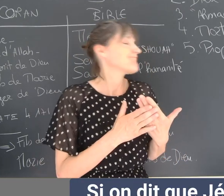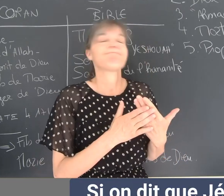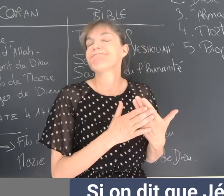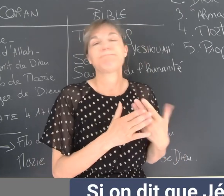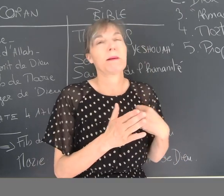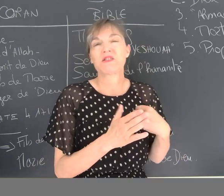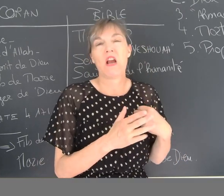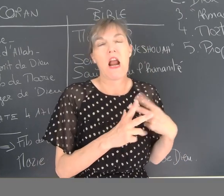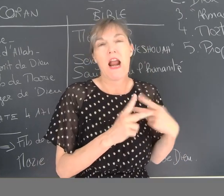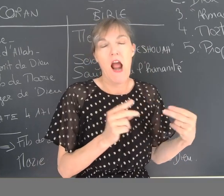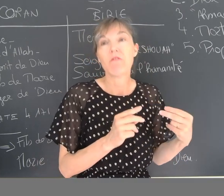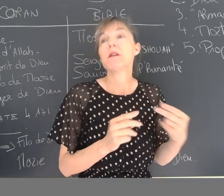péché.